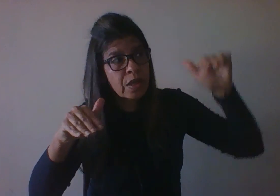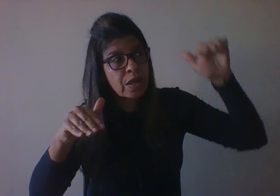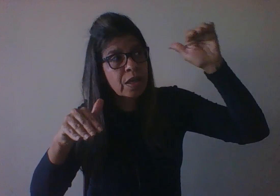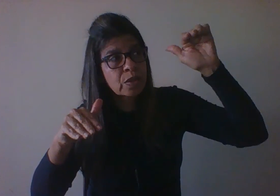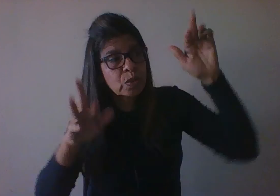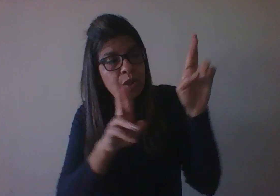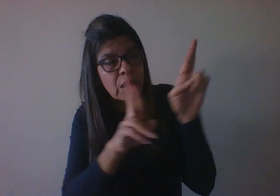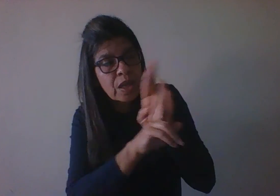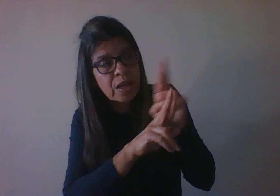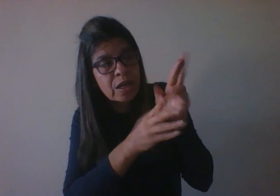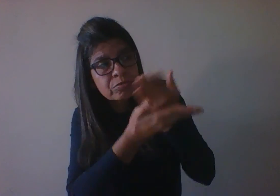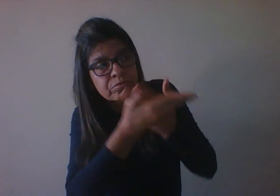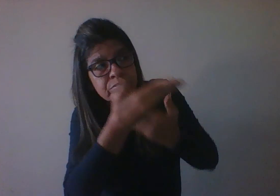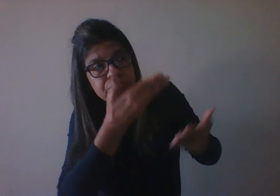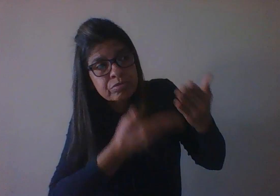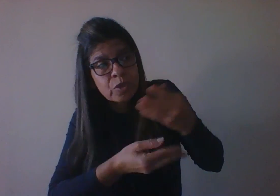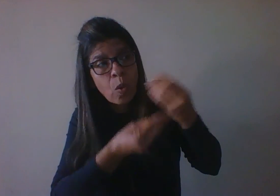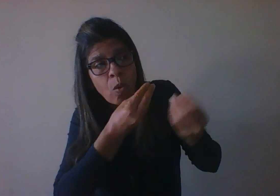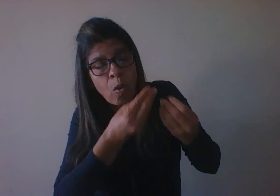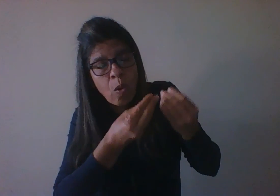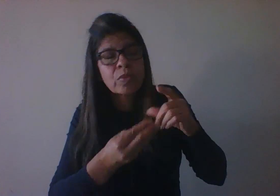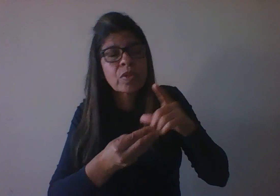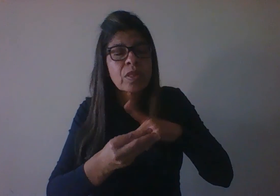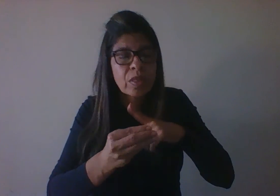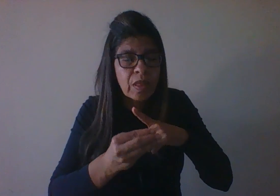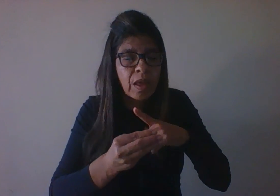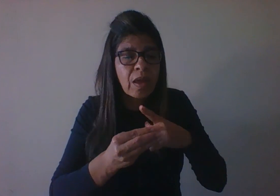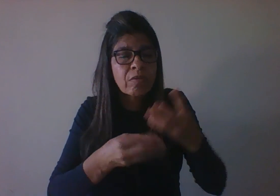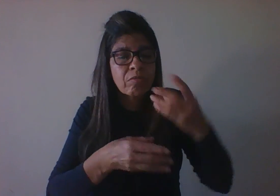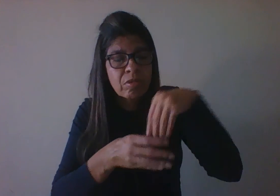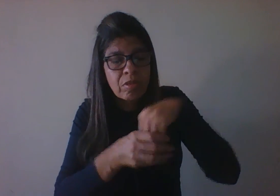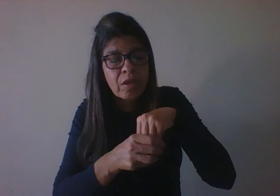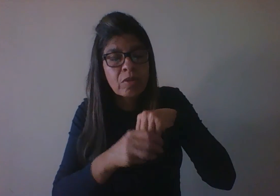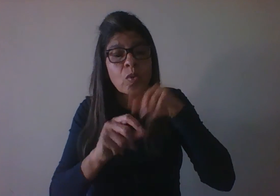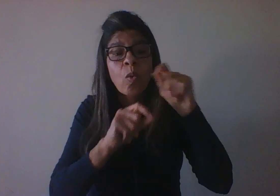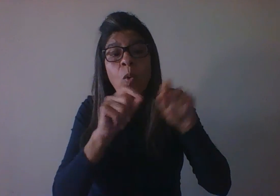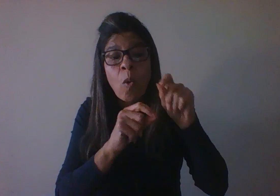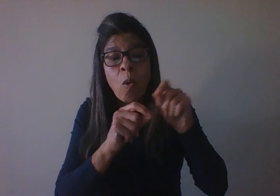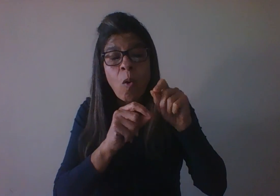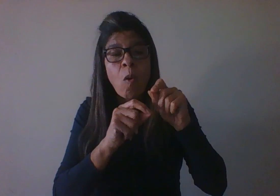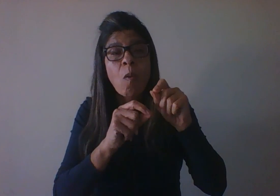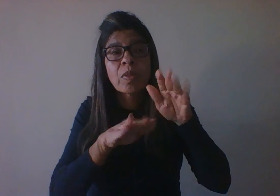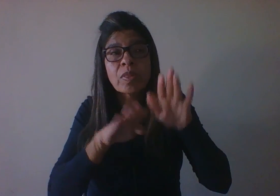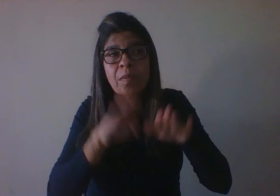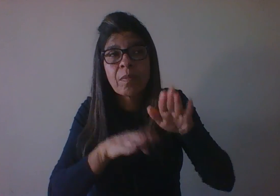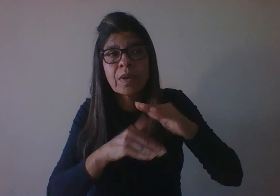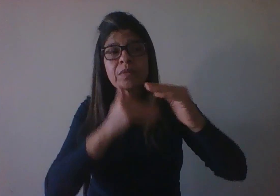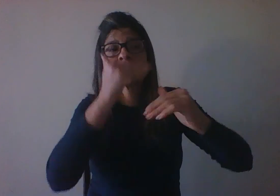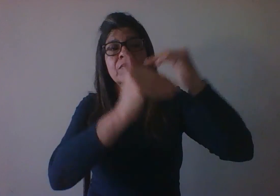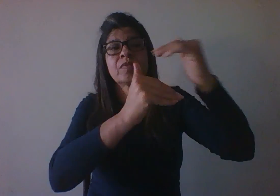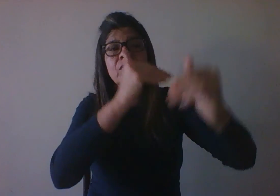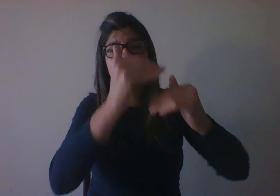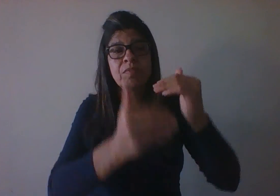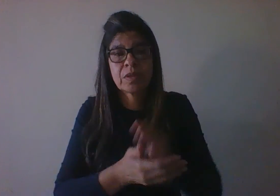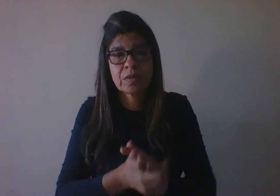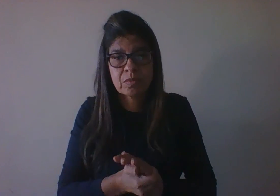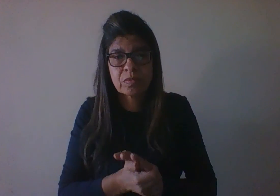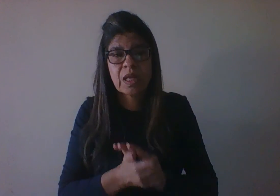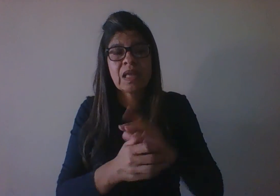interacionista do desenvolvimento, que assume um estudo integrado do desenvolvimento com os vários aspectos, afetivo,